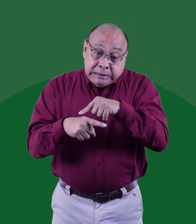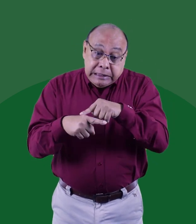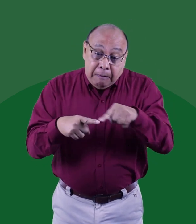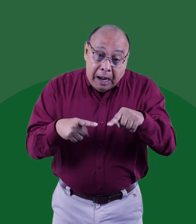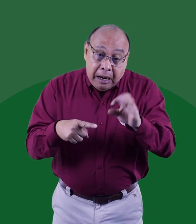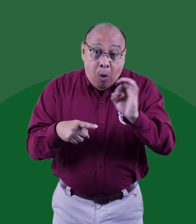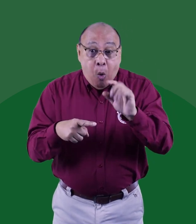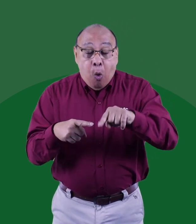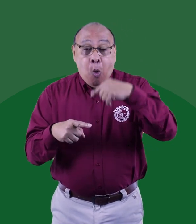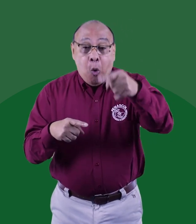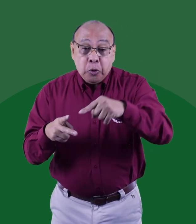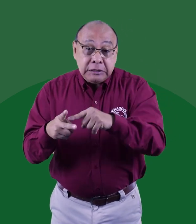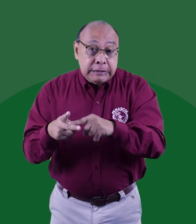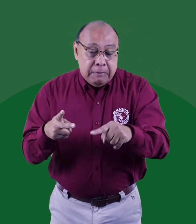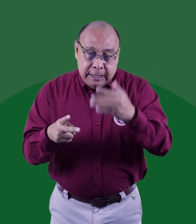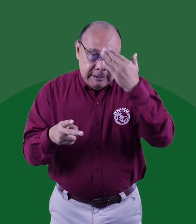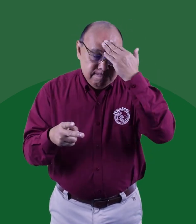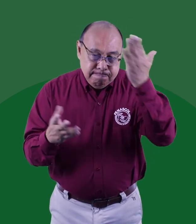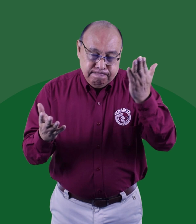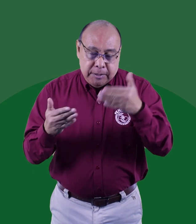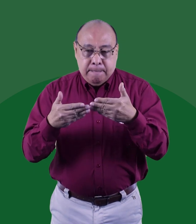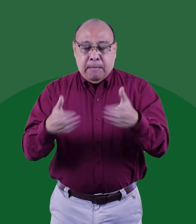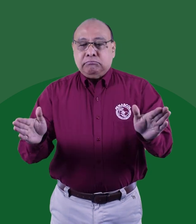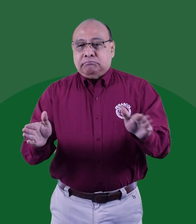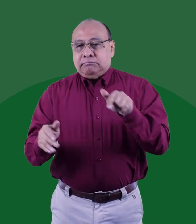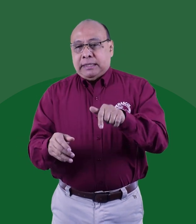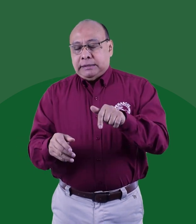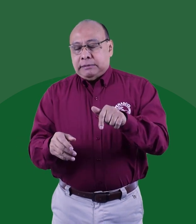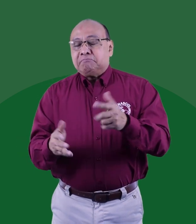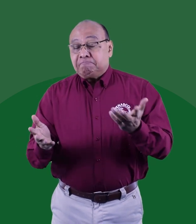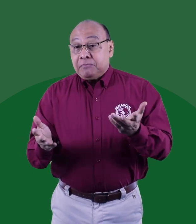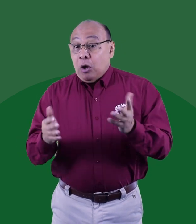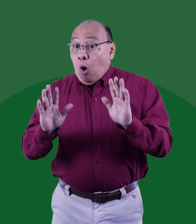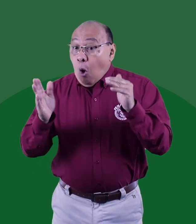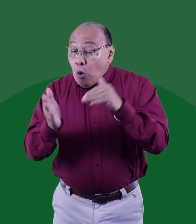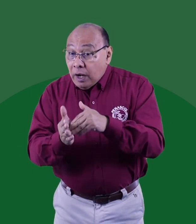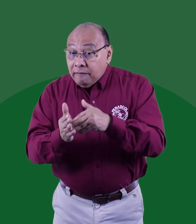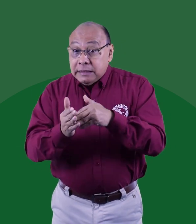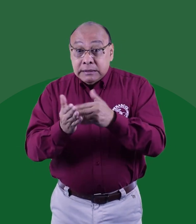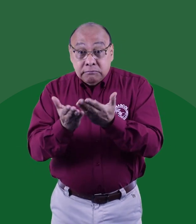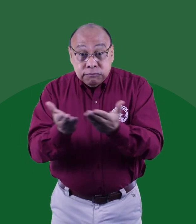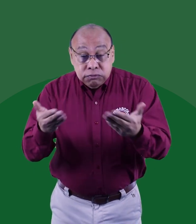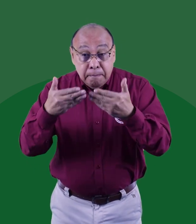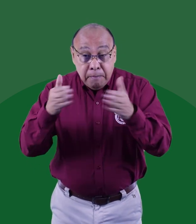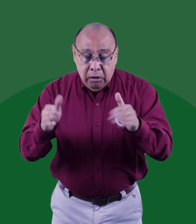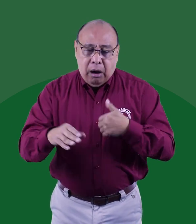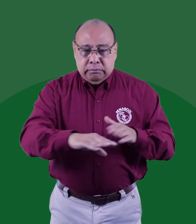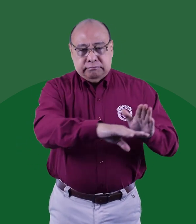proyecto de licitación. ¿Esto para qué? Bueno, quizás esta semana o la siguiente, no tenemos certeza, se abra de nuevo licitación.